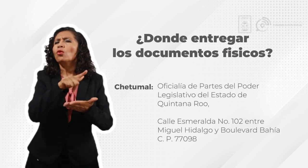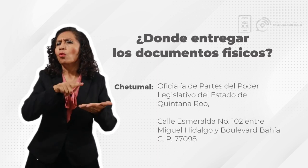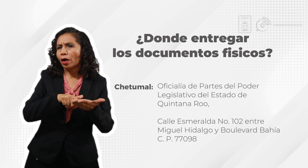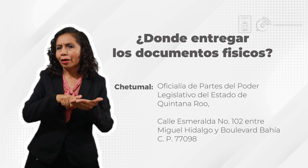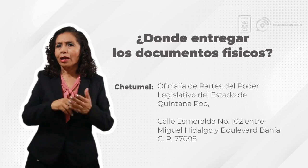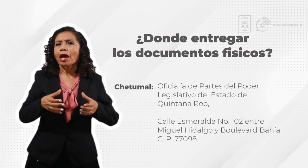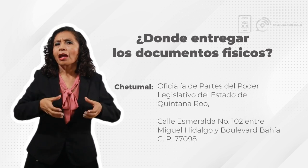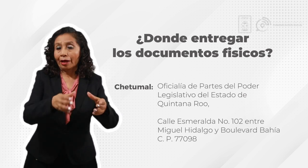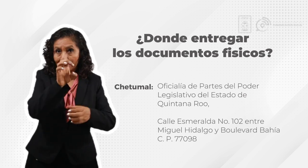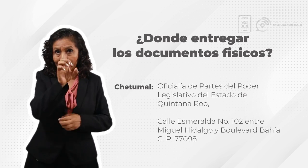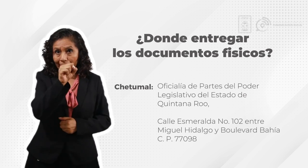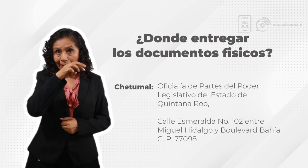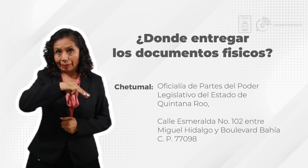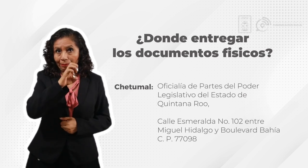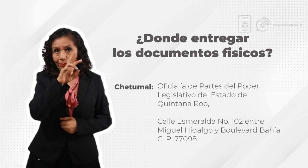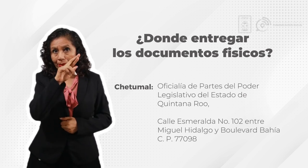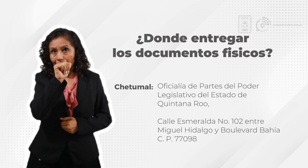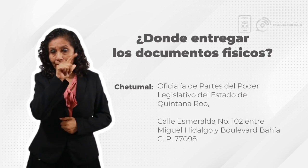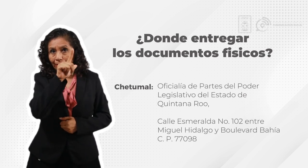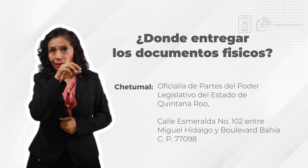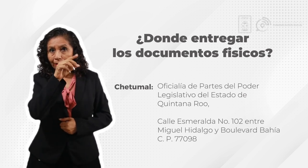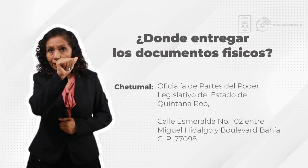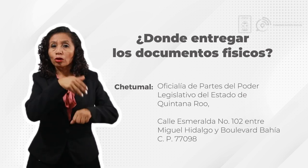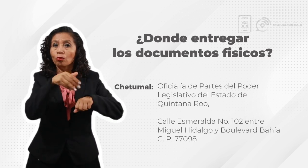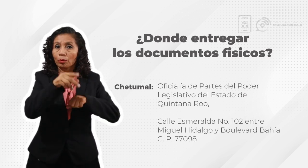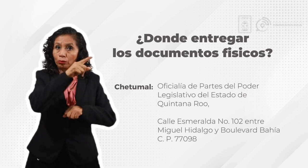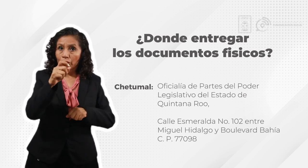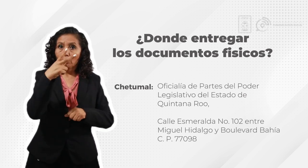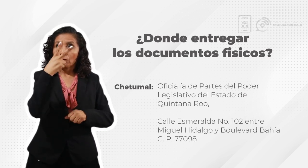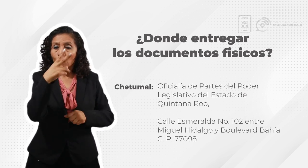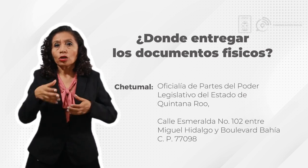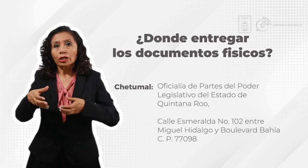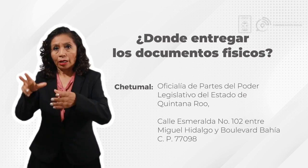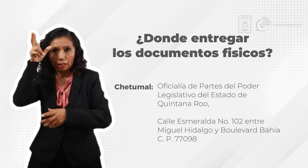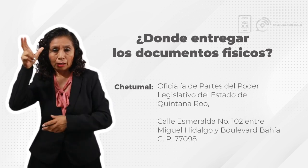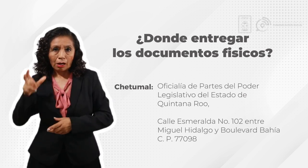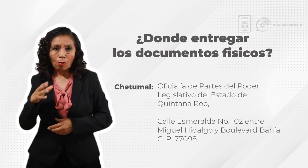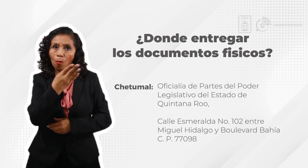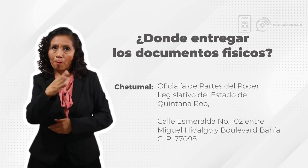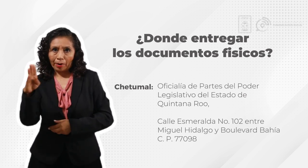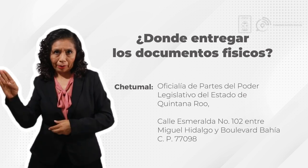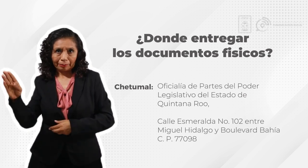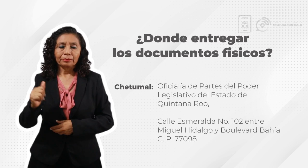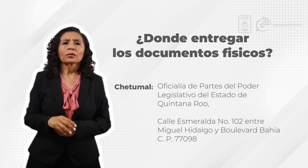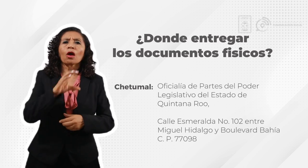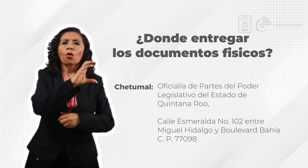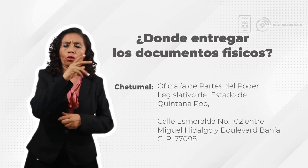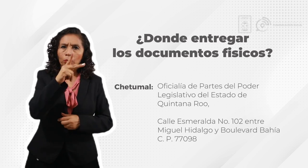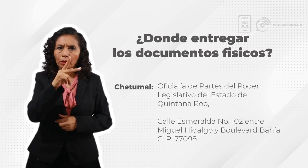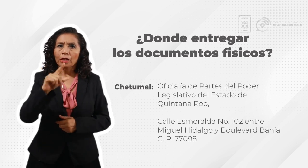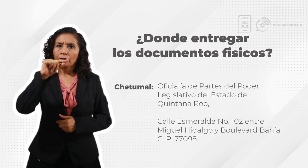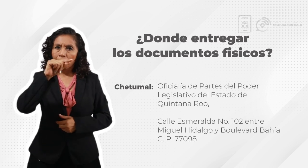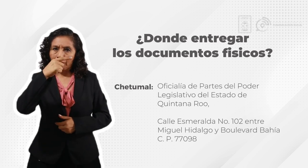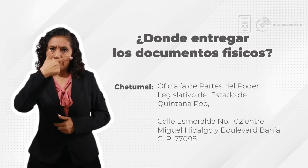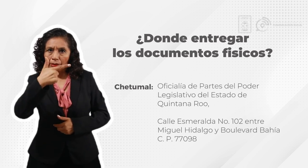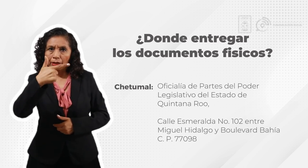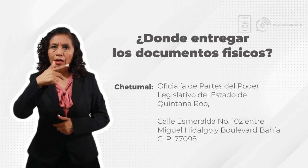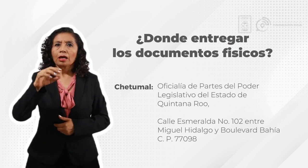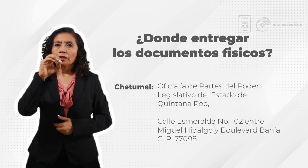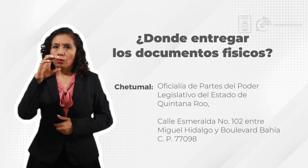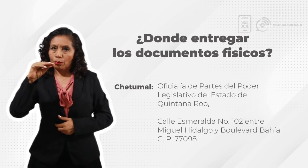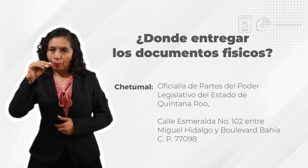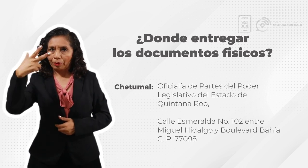Quintana Roo, ubicada en calle Esmeralda, número 102, entre Miguel Hidalgo y Boulevard Bahía, Código Postal